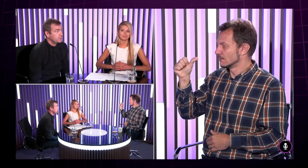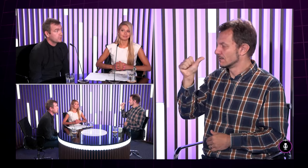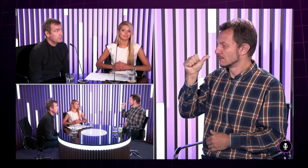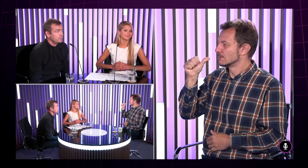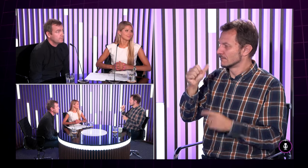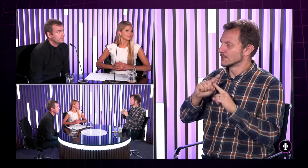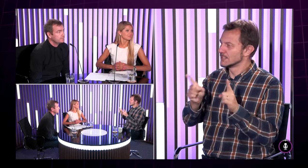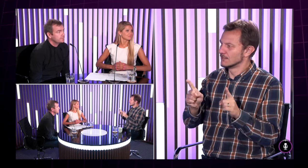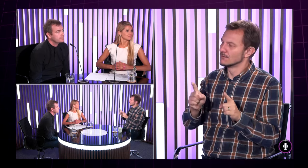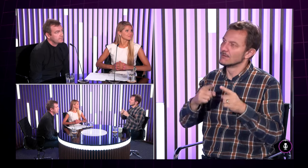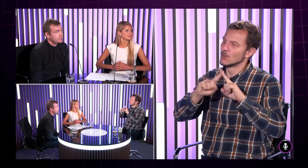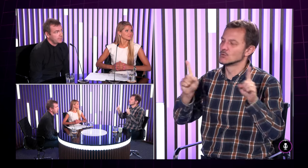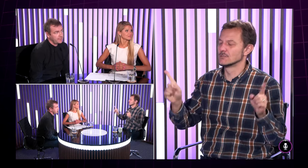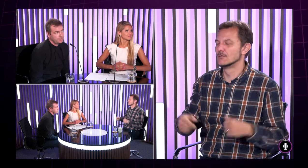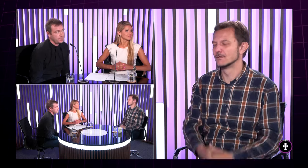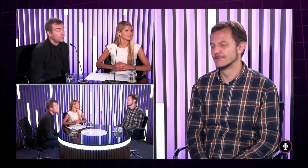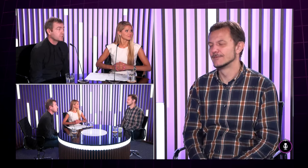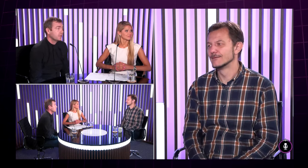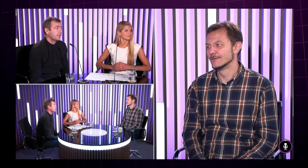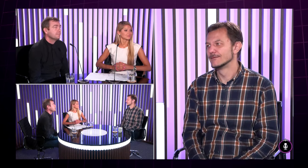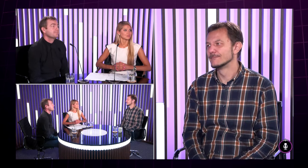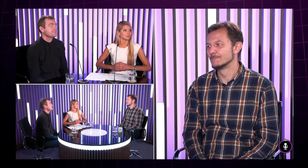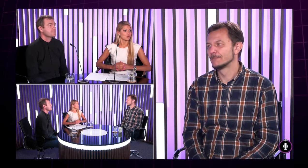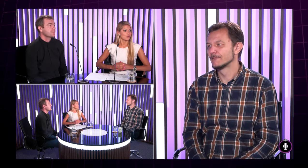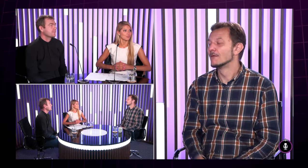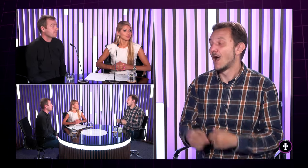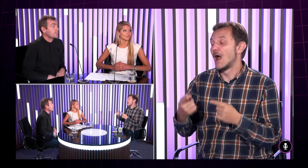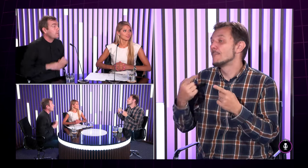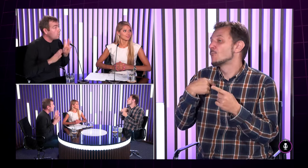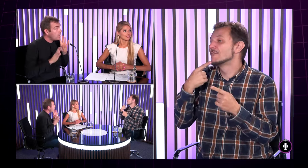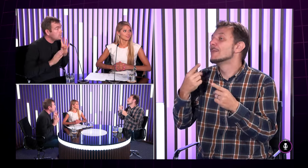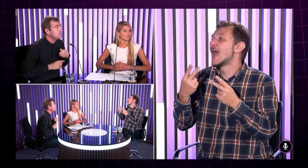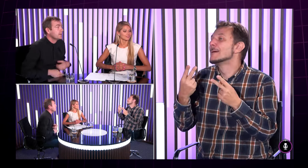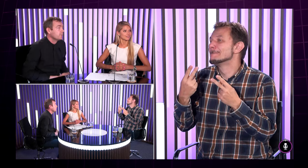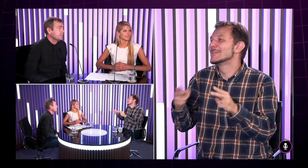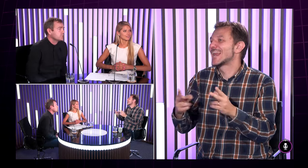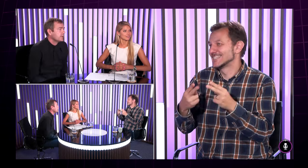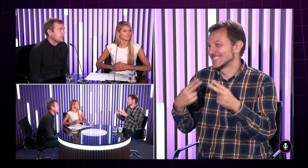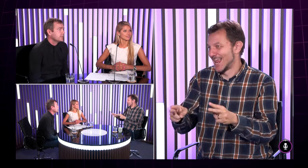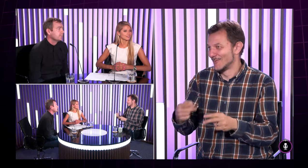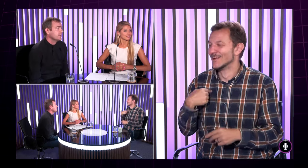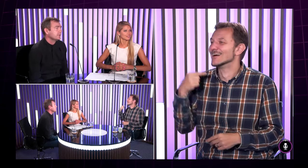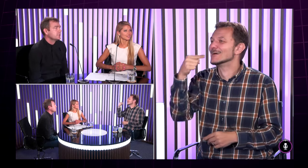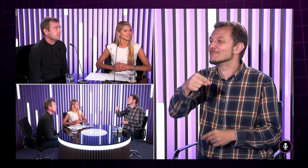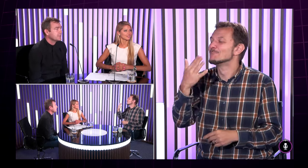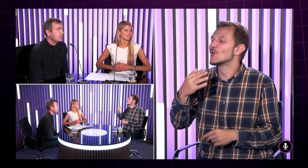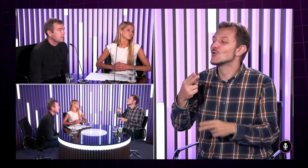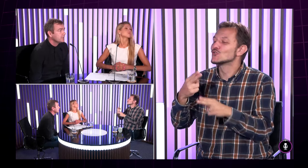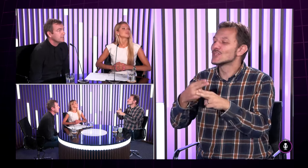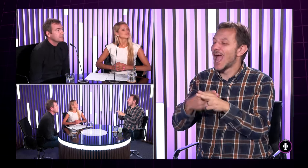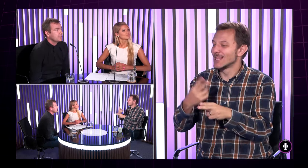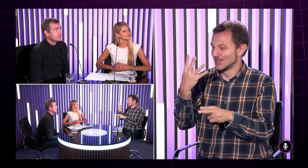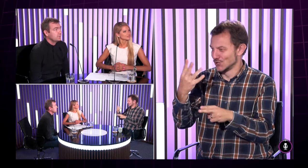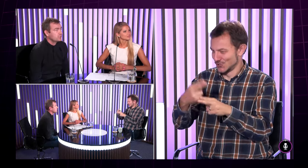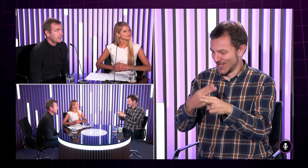takýmto spôsobom. Je to iné, je to rozdielné. Wow. A poviem ešte aj taký príklad, čo sa mi stalo,